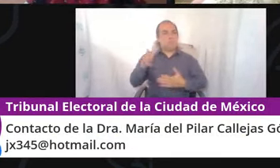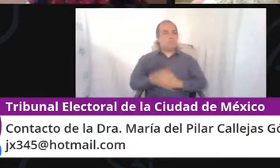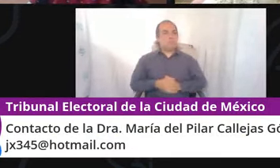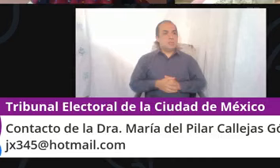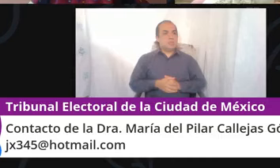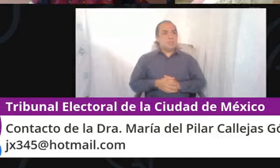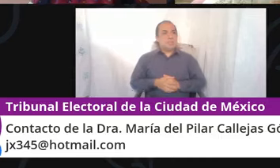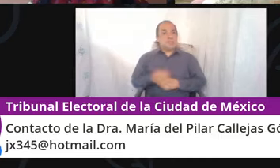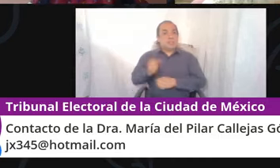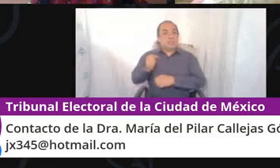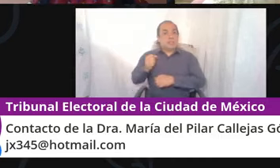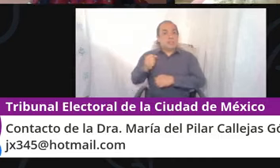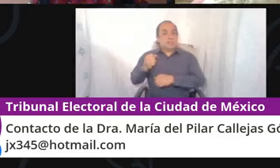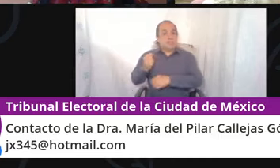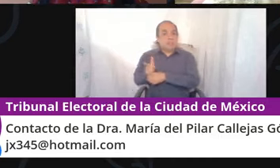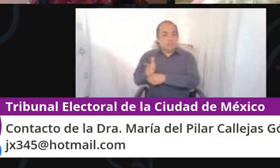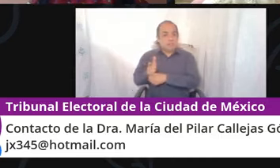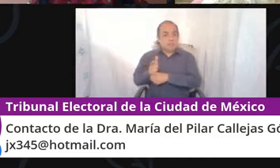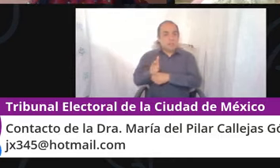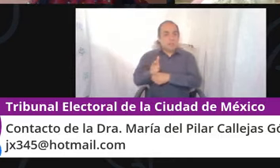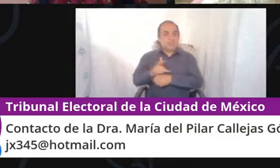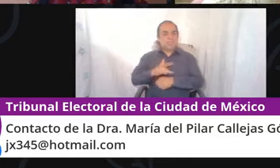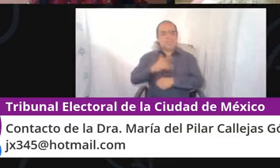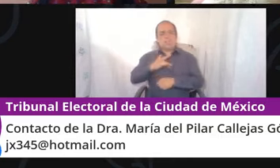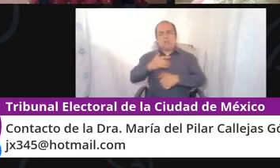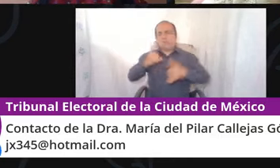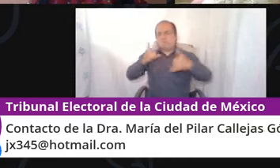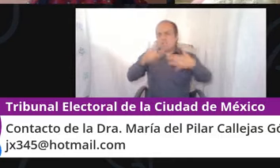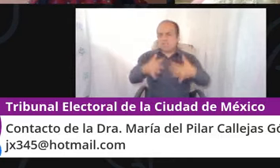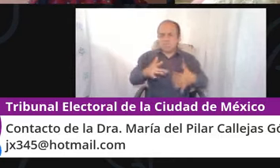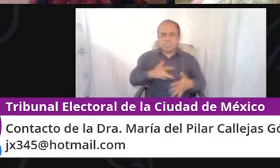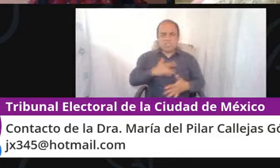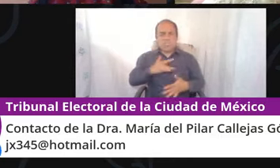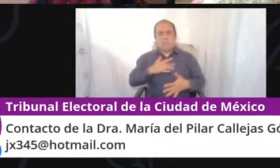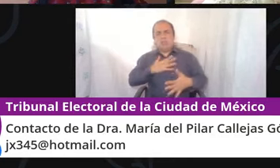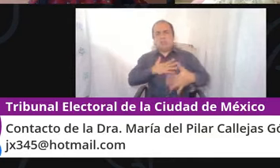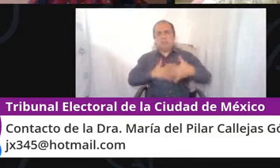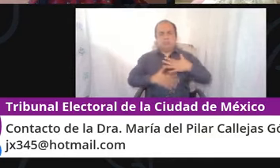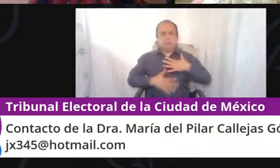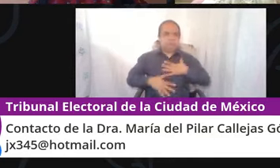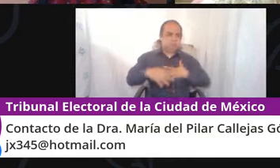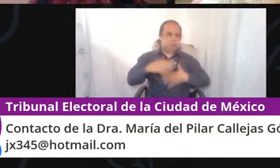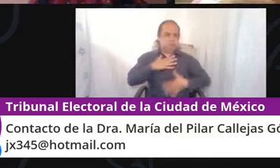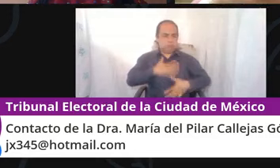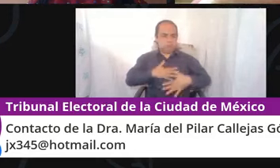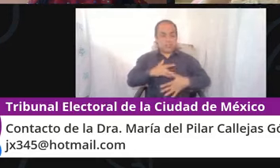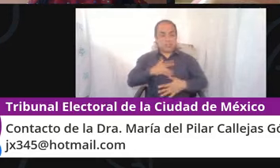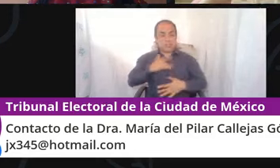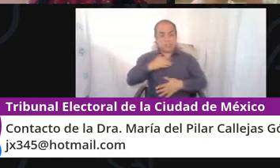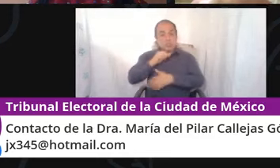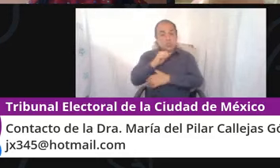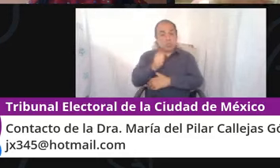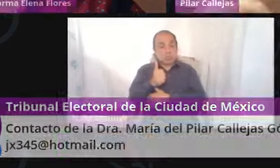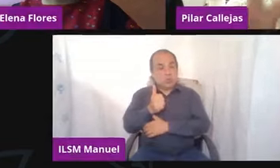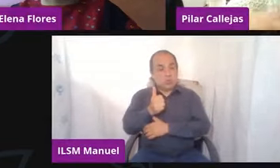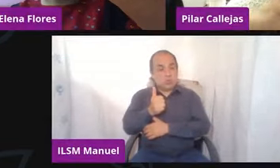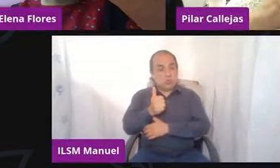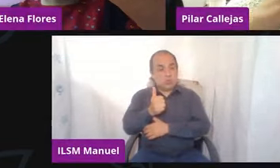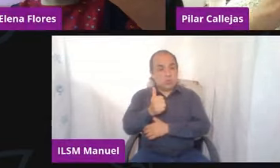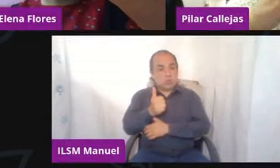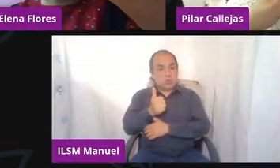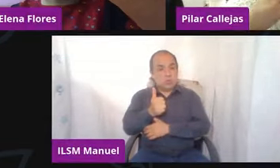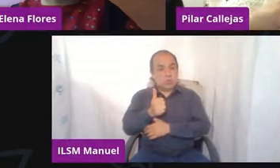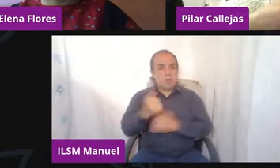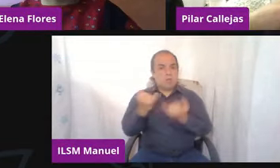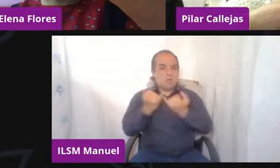identificó y la verdad me fue muy pesado, me siento muy desgastada, ya estoy sintiendo que tengo otros síntomas de alarma como los que